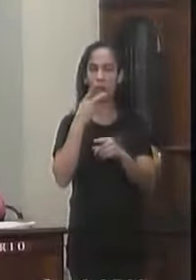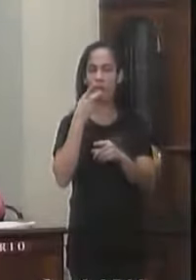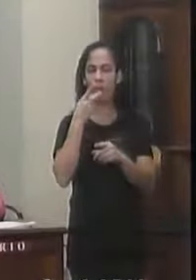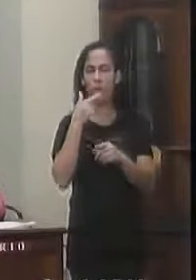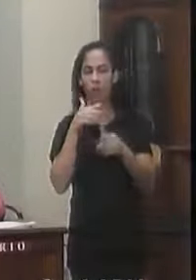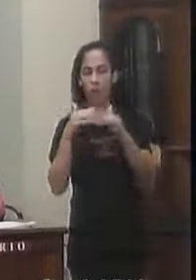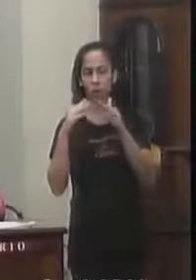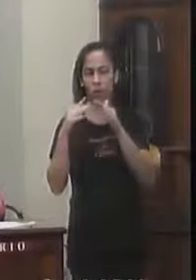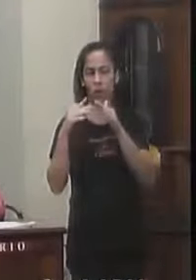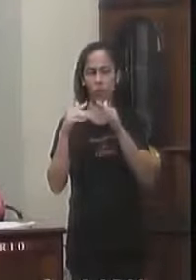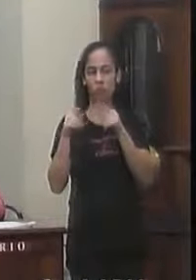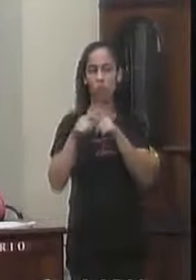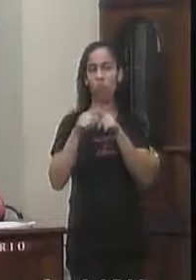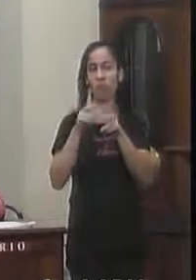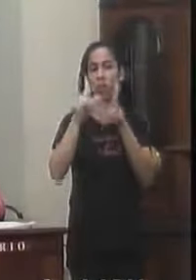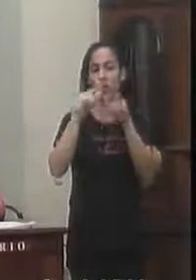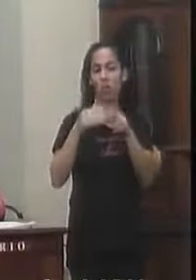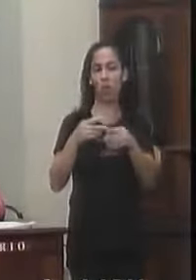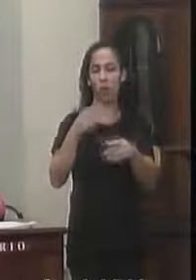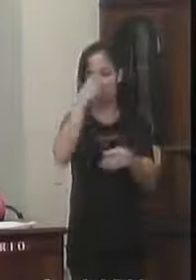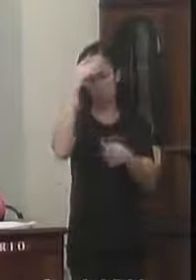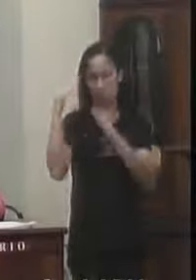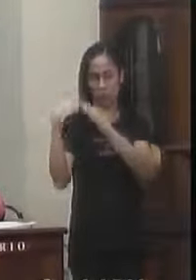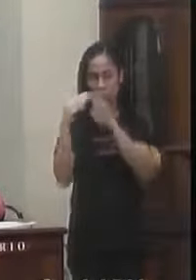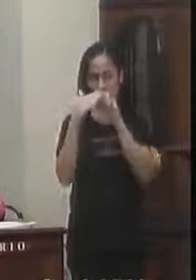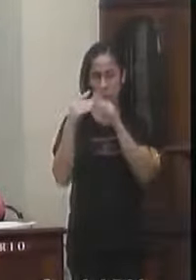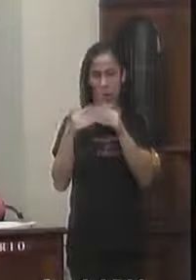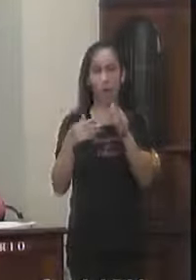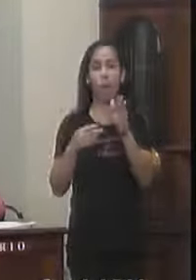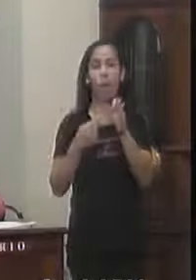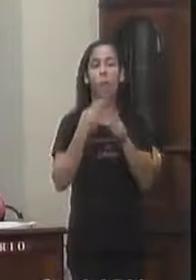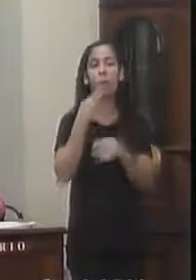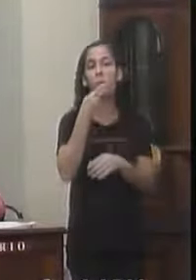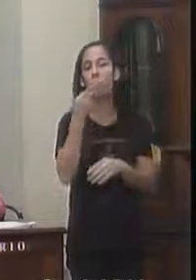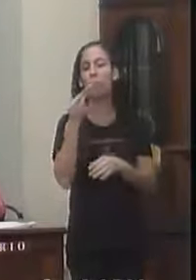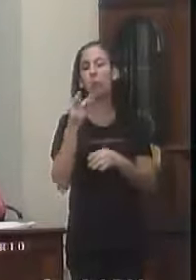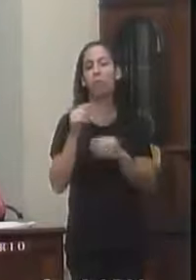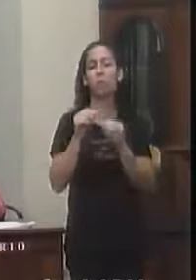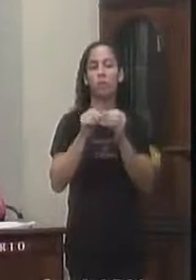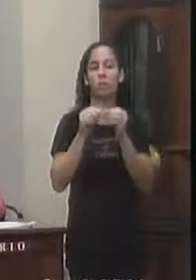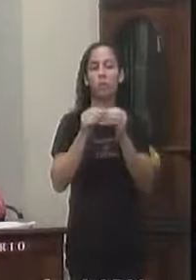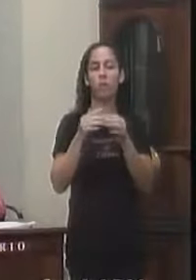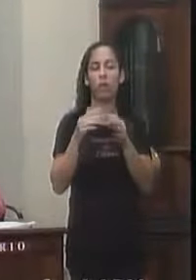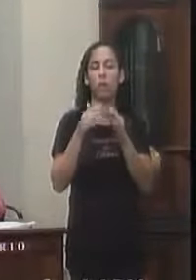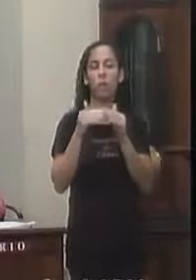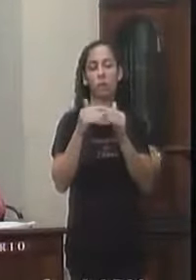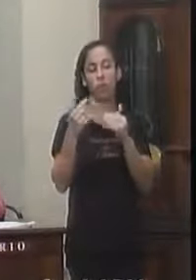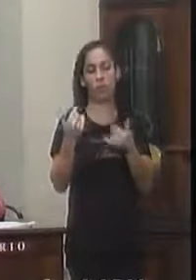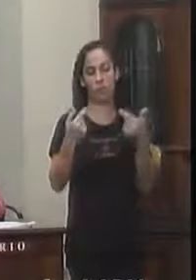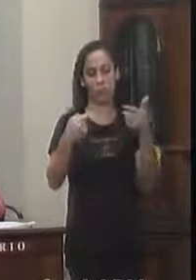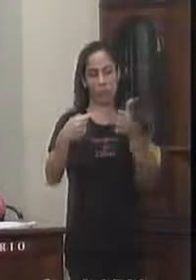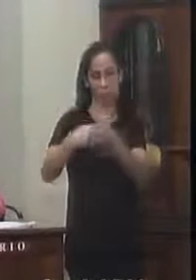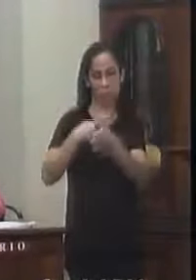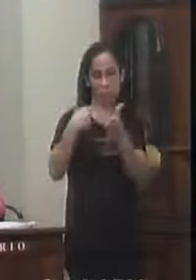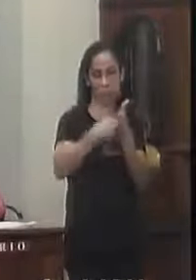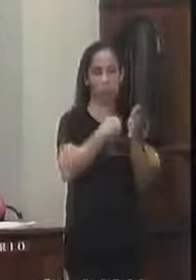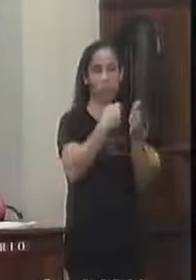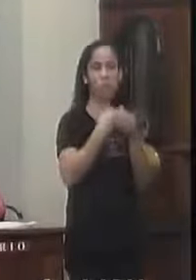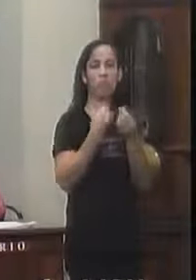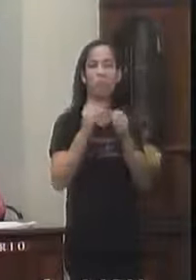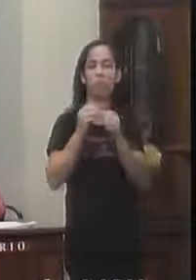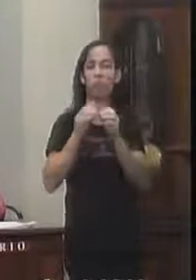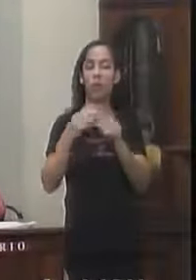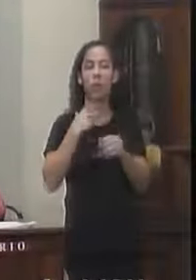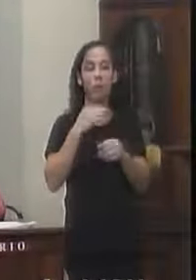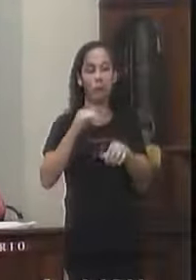loco Além de ter sido Procurado por moradores Locais A ponte de madeira Oferece risco E não se adequa A necessidade local Assim